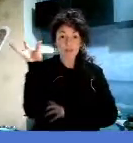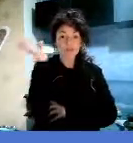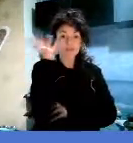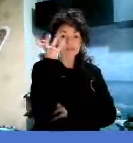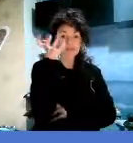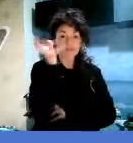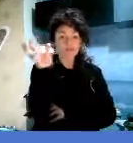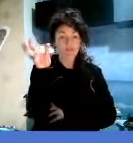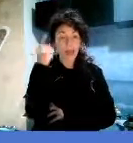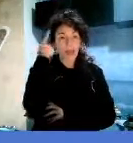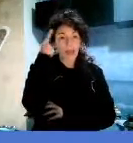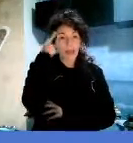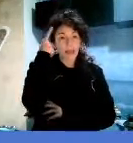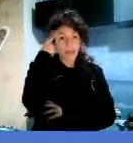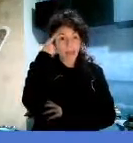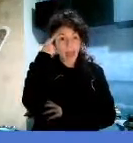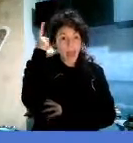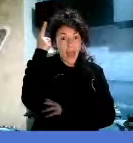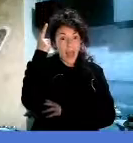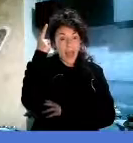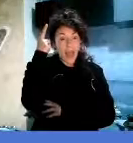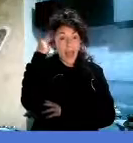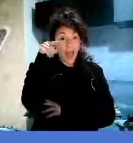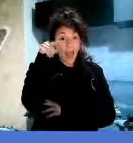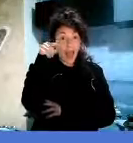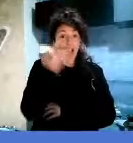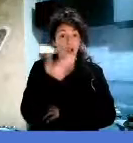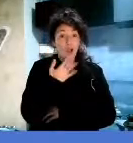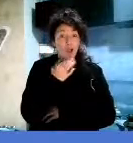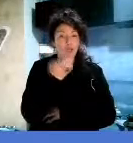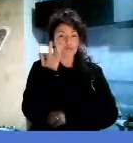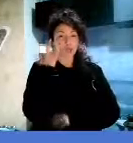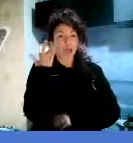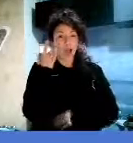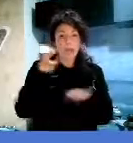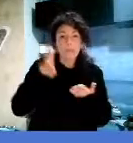non mi piacciono le api.